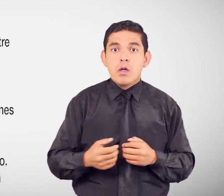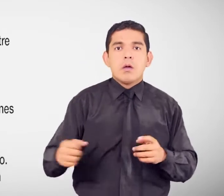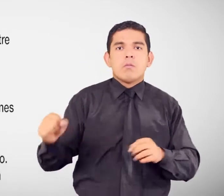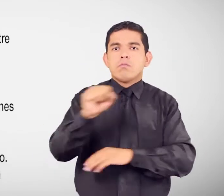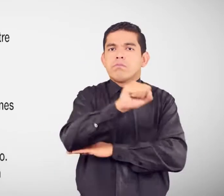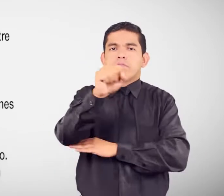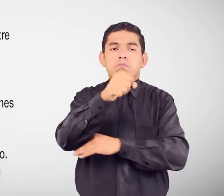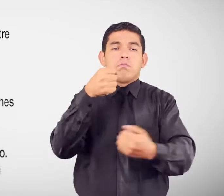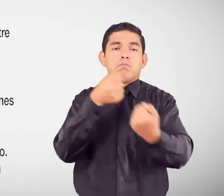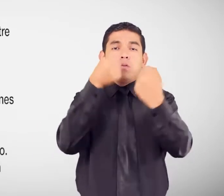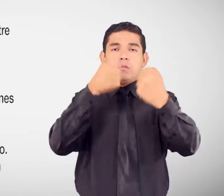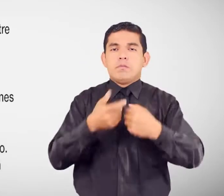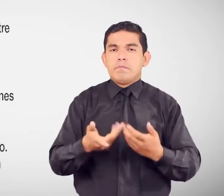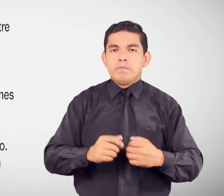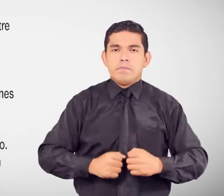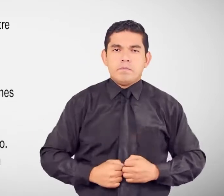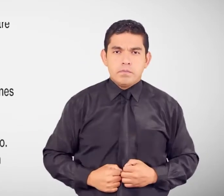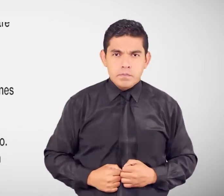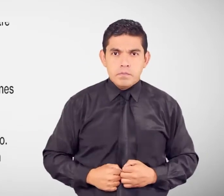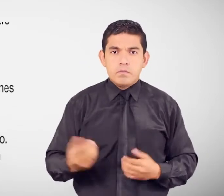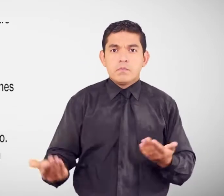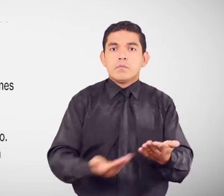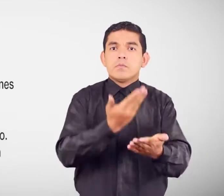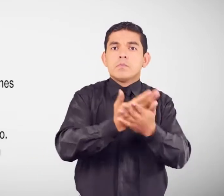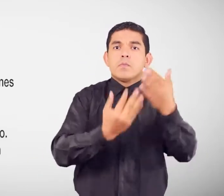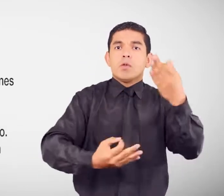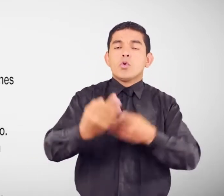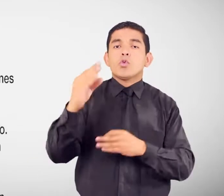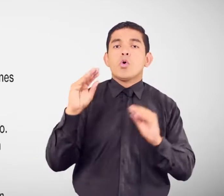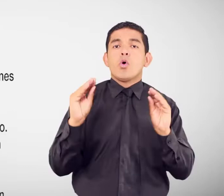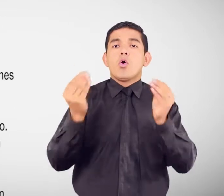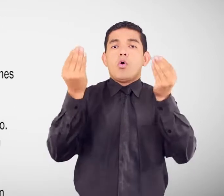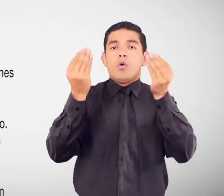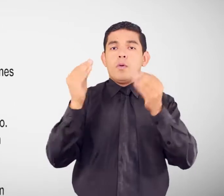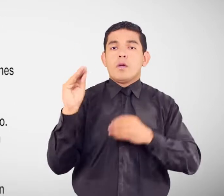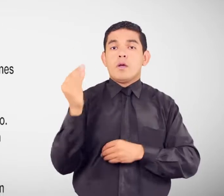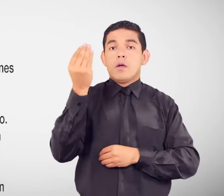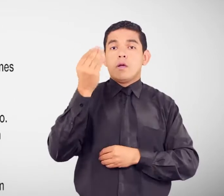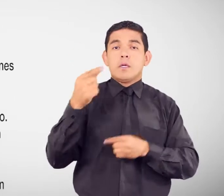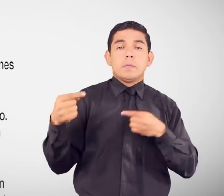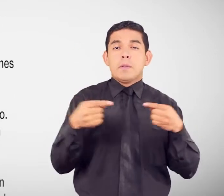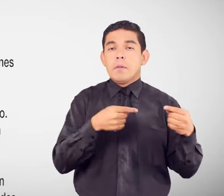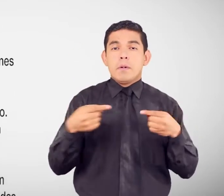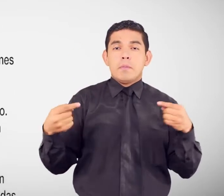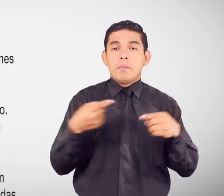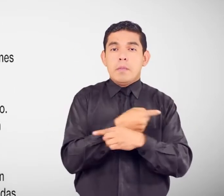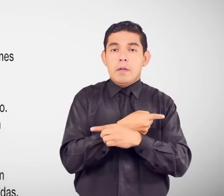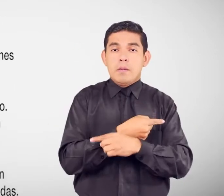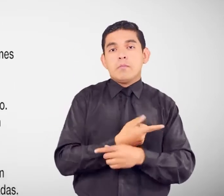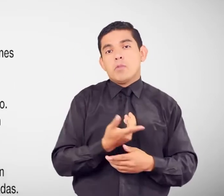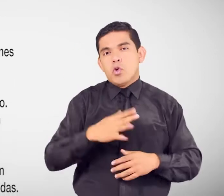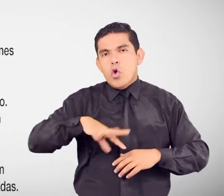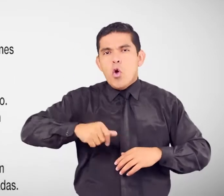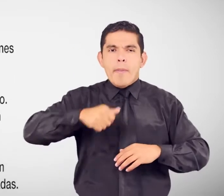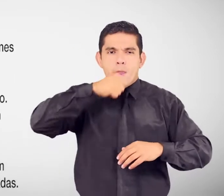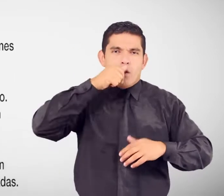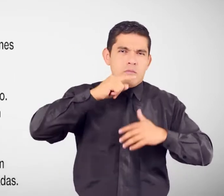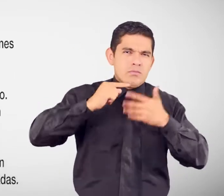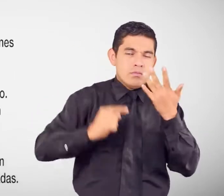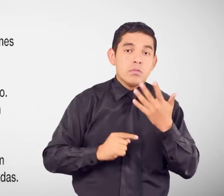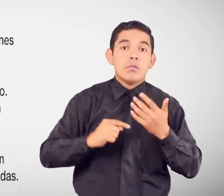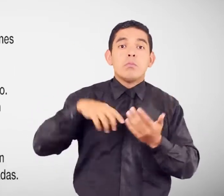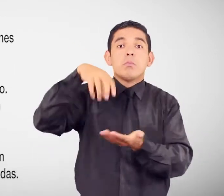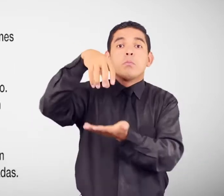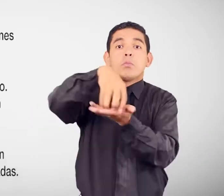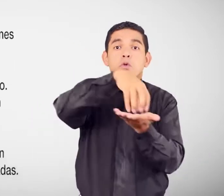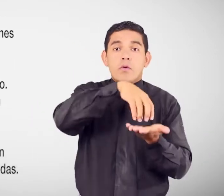tránsito Interponer juicios de adolescentes En conflicto con la ley penal Funcionan en provincias